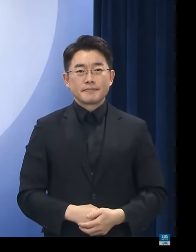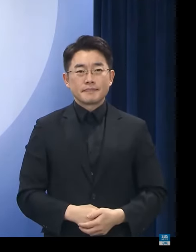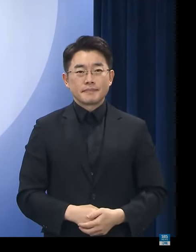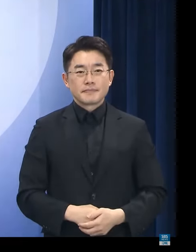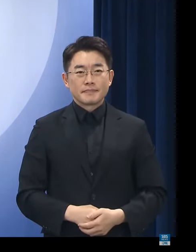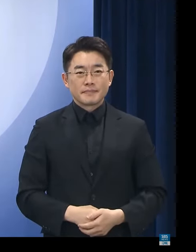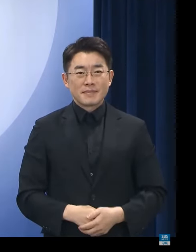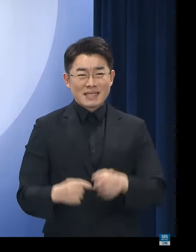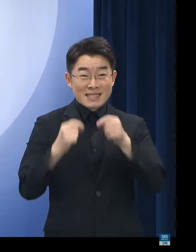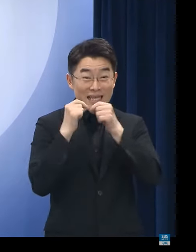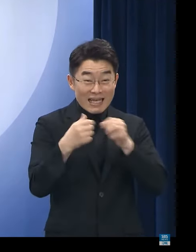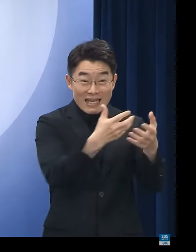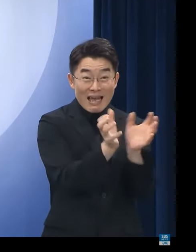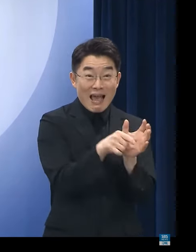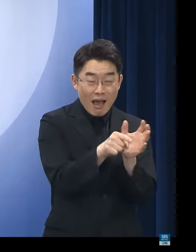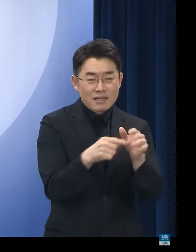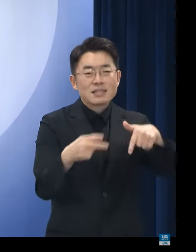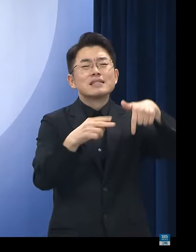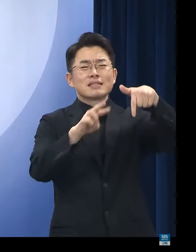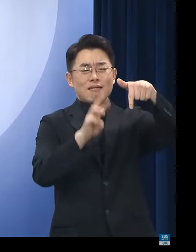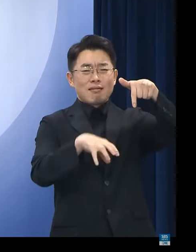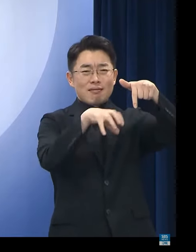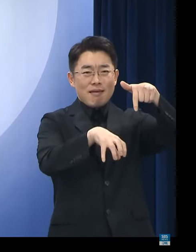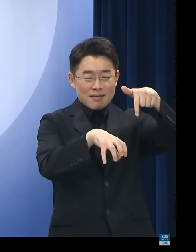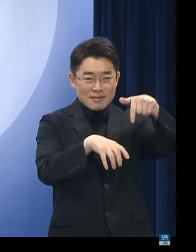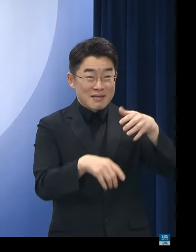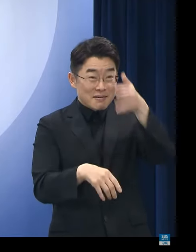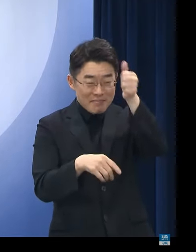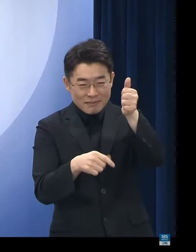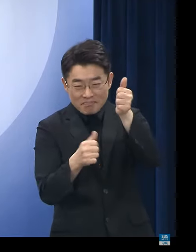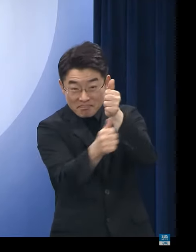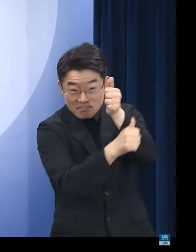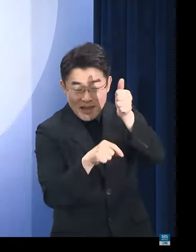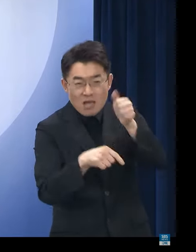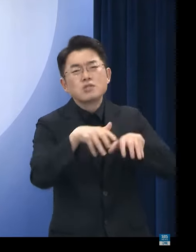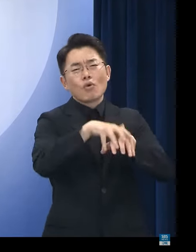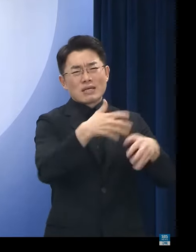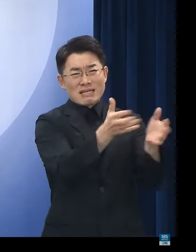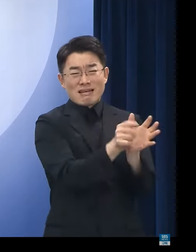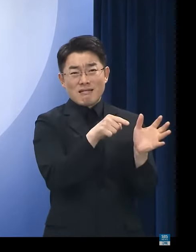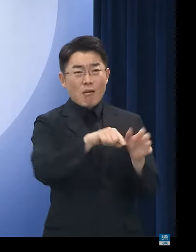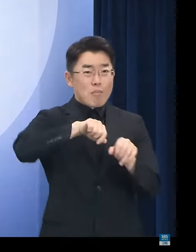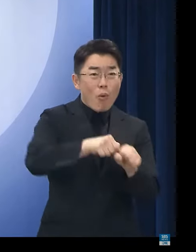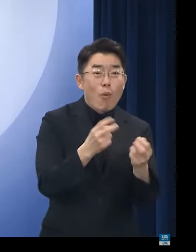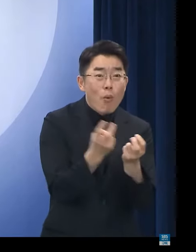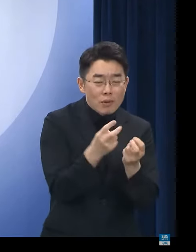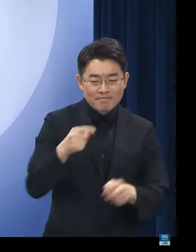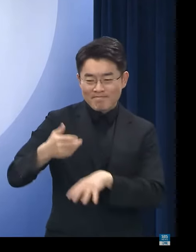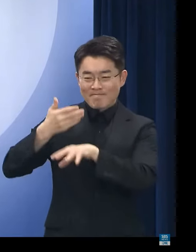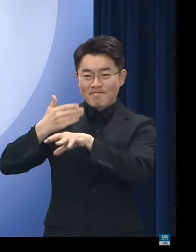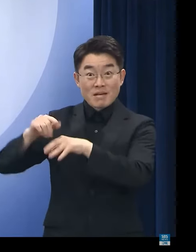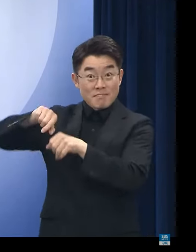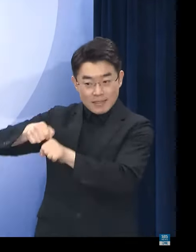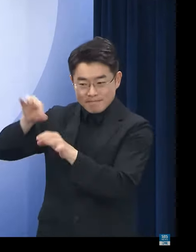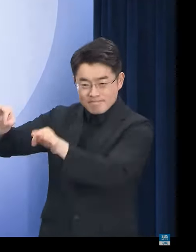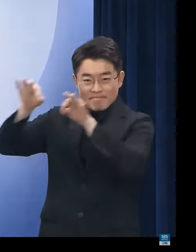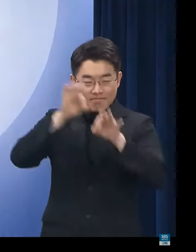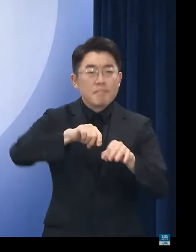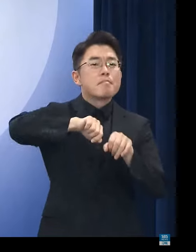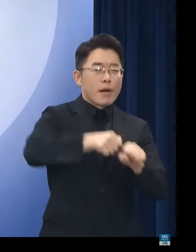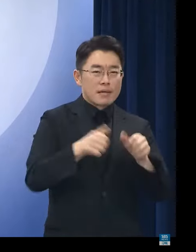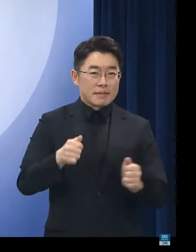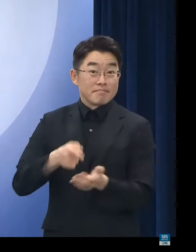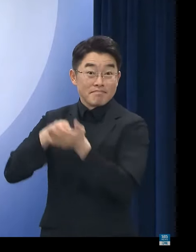다수의 조직적 범죄인 인천 미추홀구 건축왕 사건에 대해서는 범죄 집단으로 의유라에 기소했고